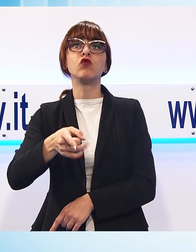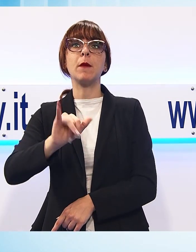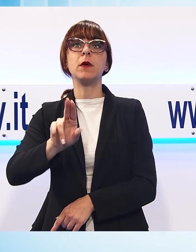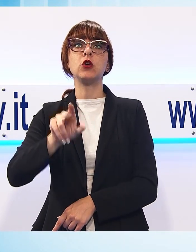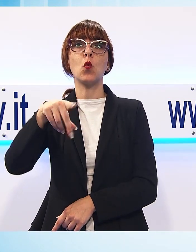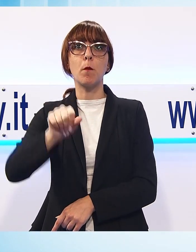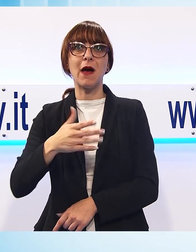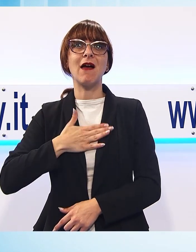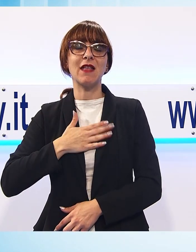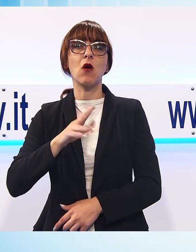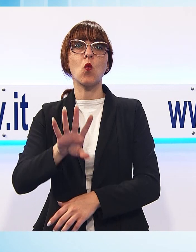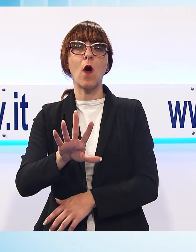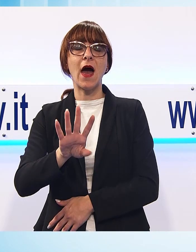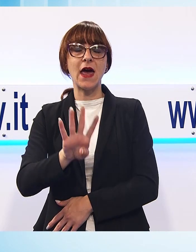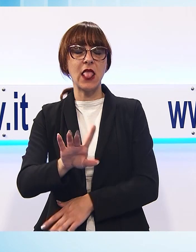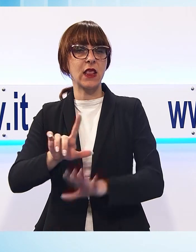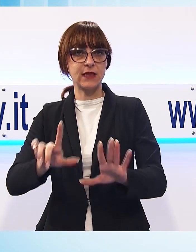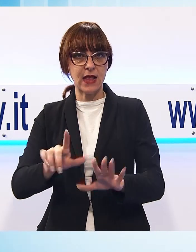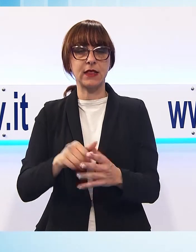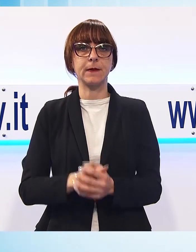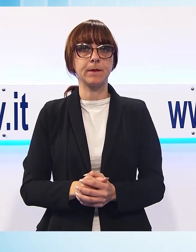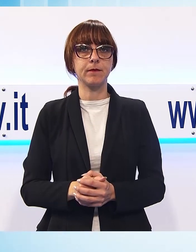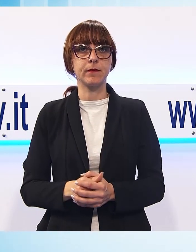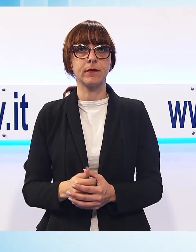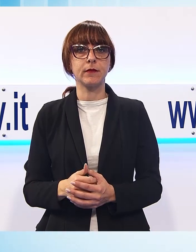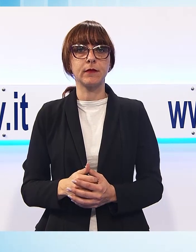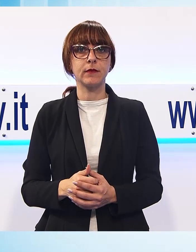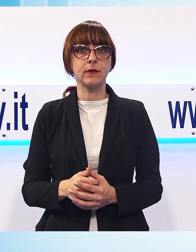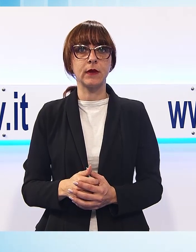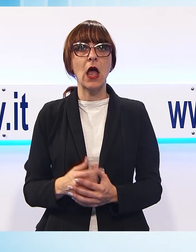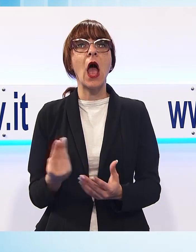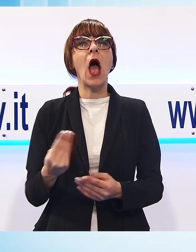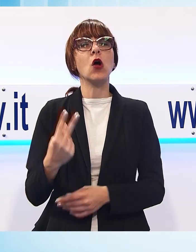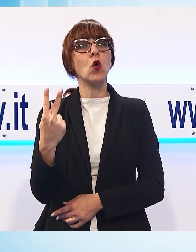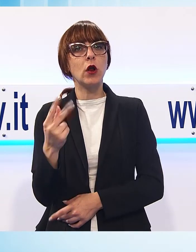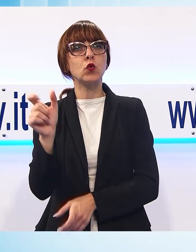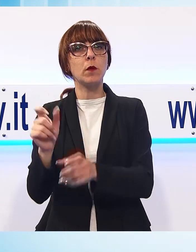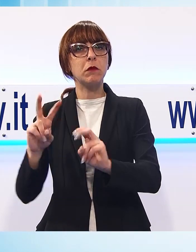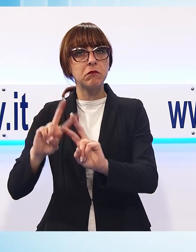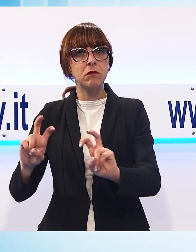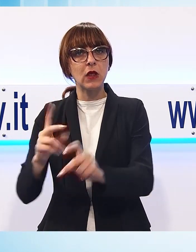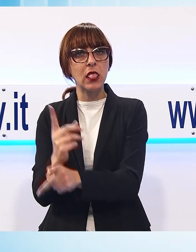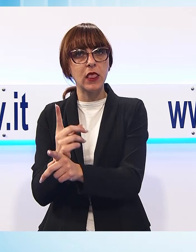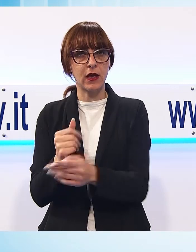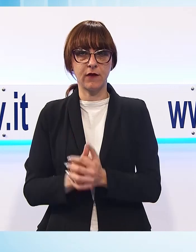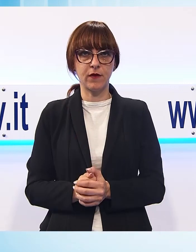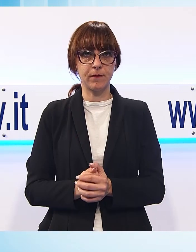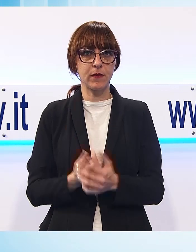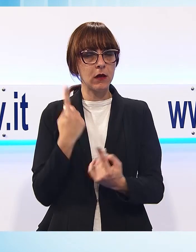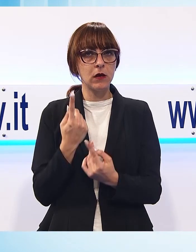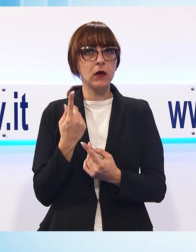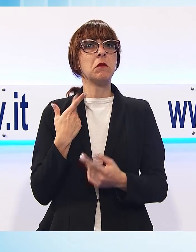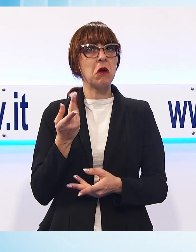47, mentre gli investigatori stanno ancora ricercando gli altri due membri della banda. Un modus operandi particolarmente